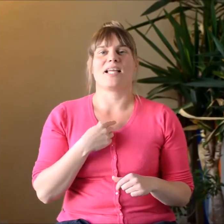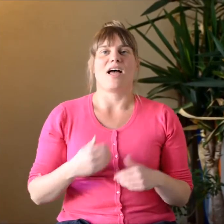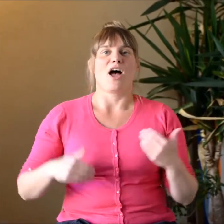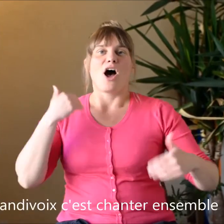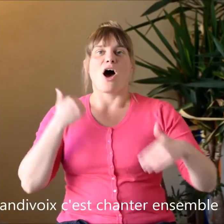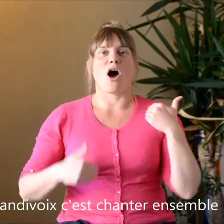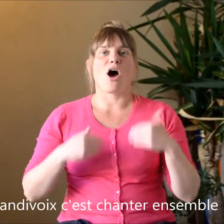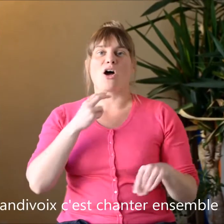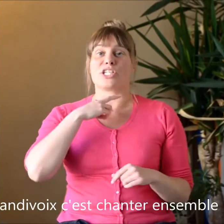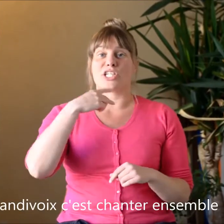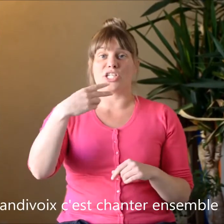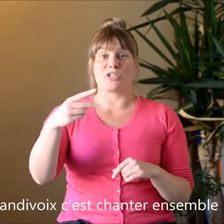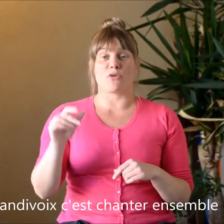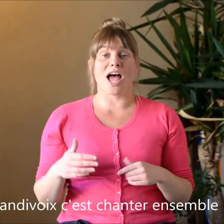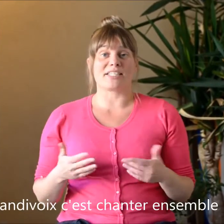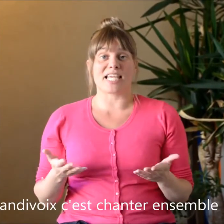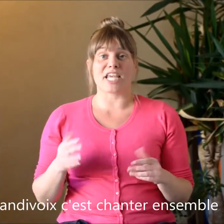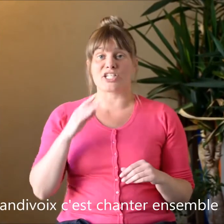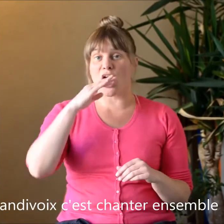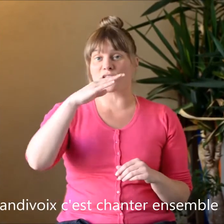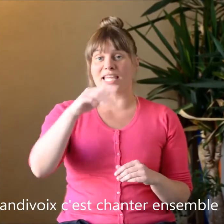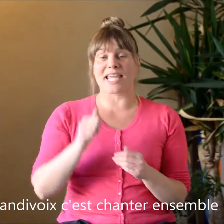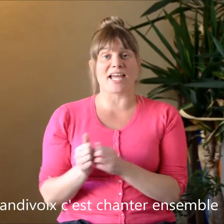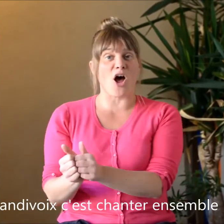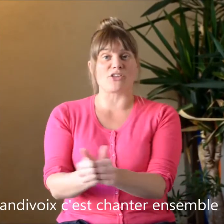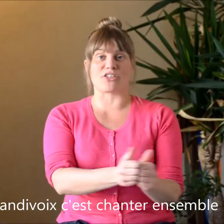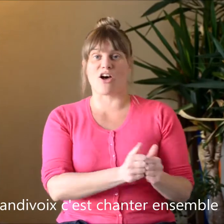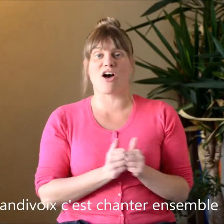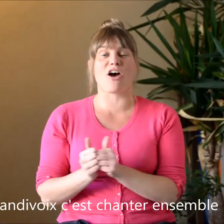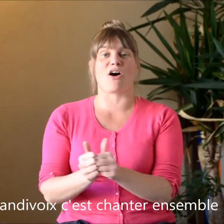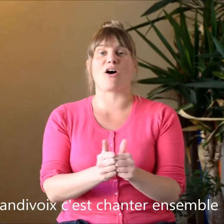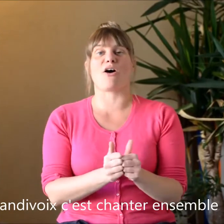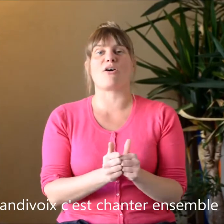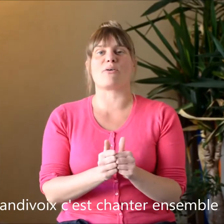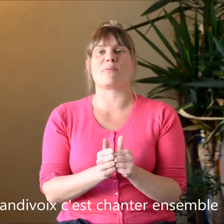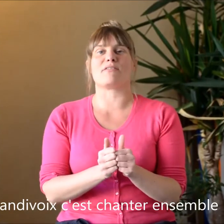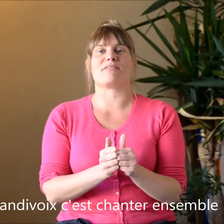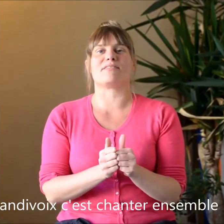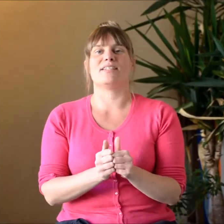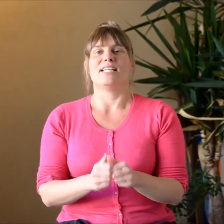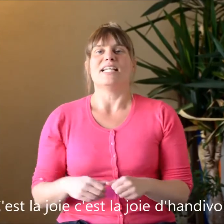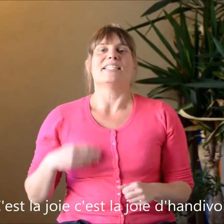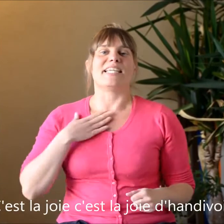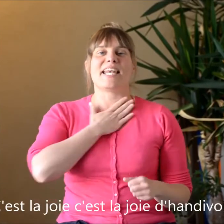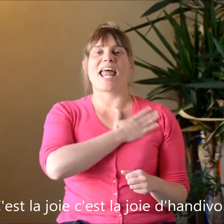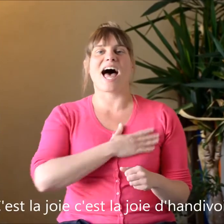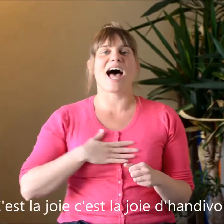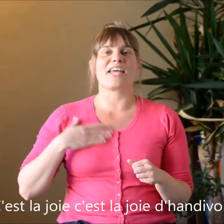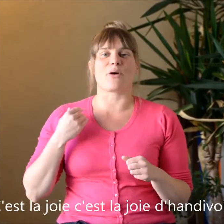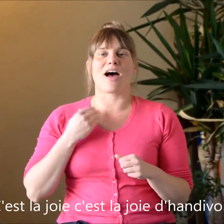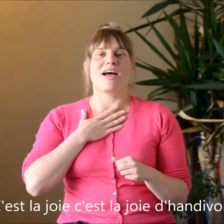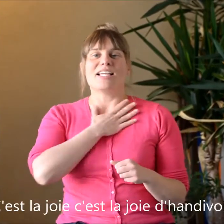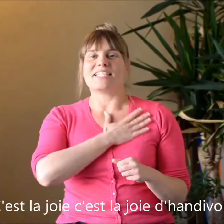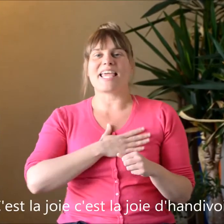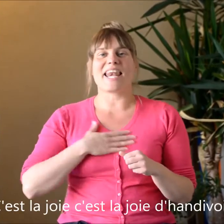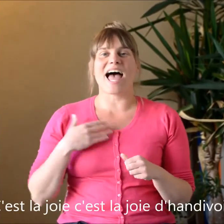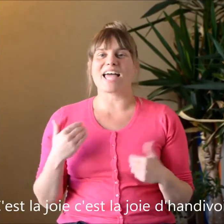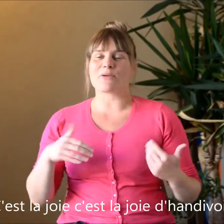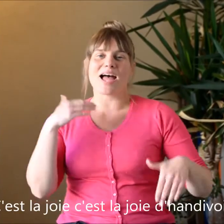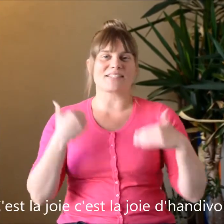En dix voix, c'est chanter ensemble C'est la joie, c'est la joie d